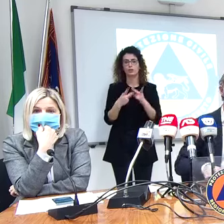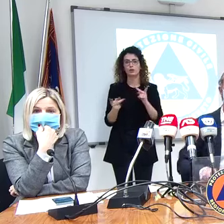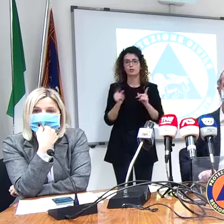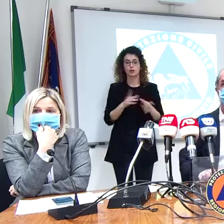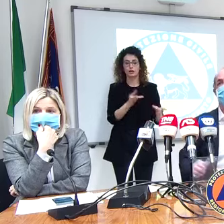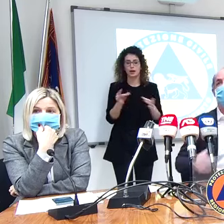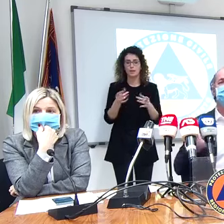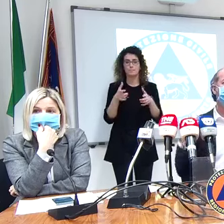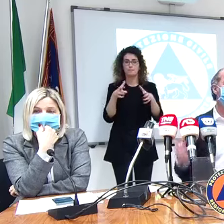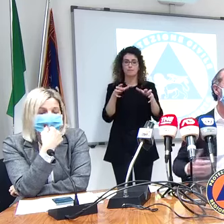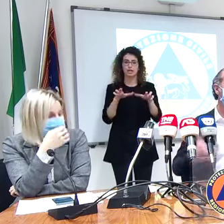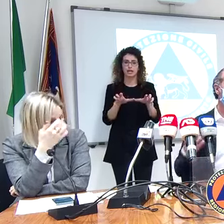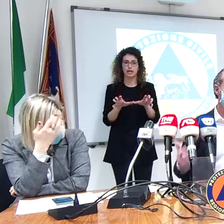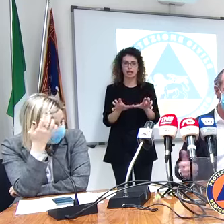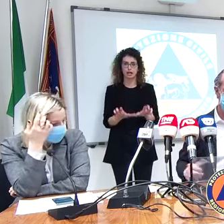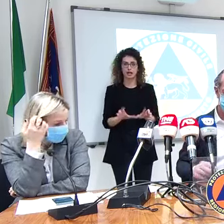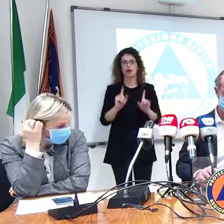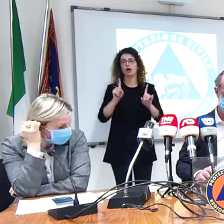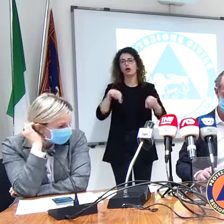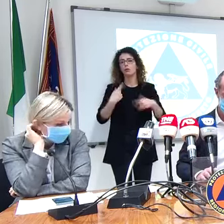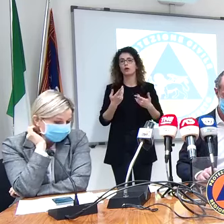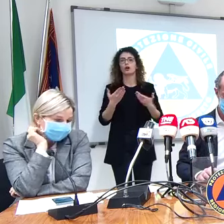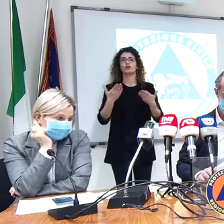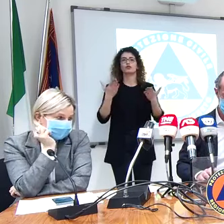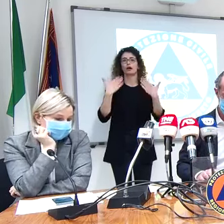meno dopo di che arriverà la bella stagione e via